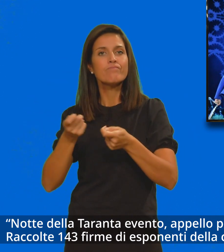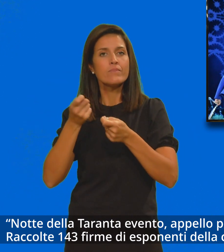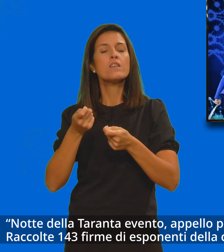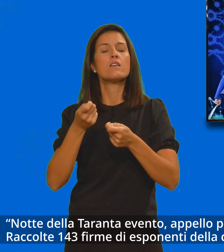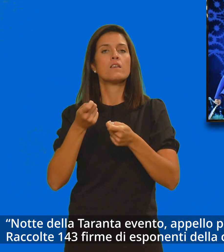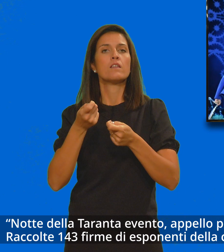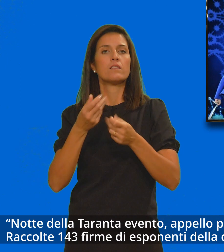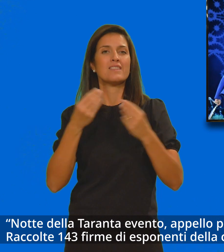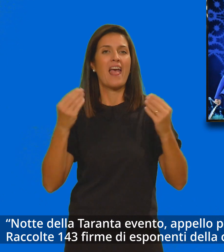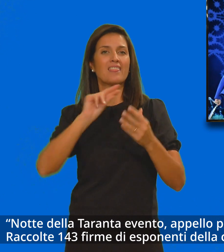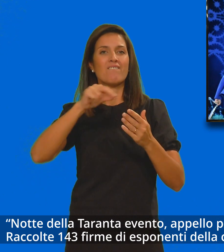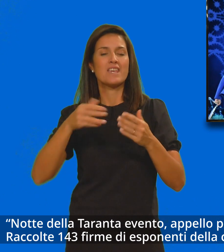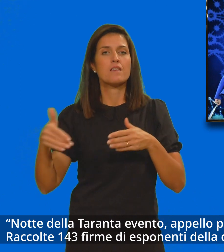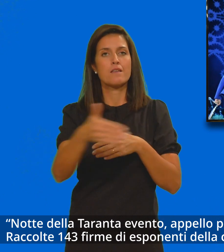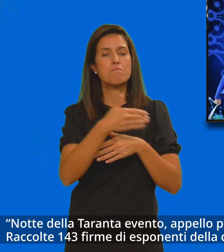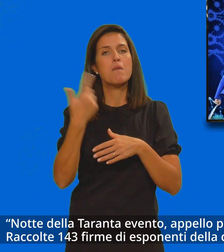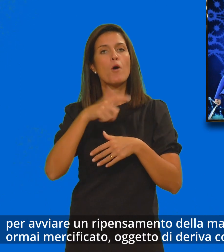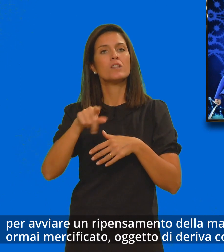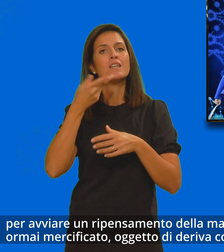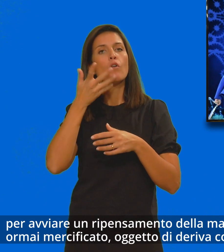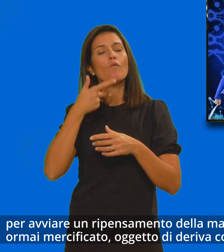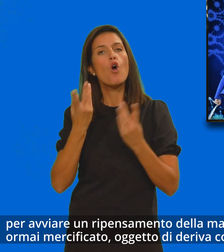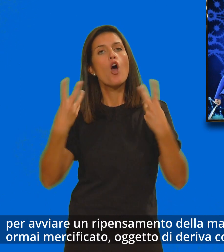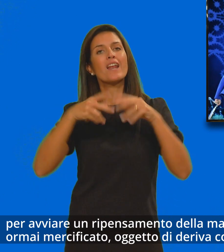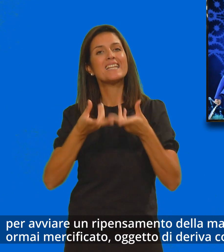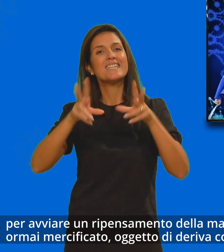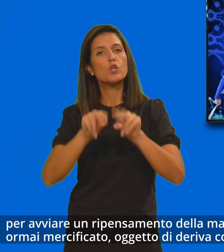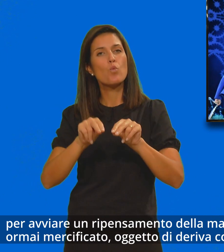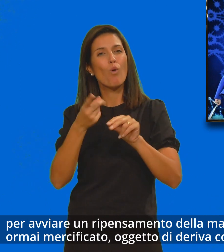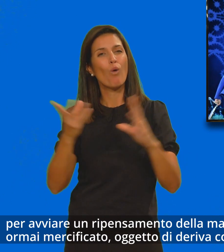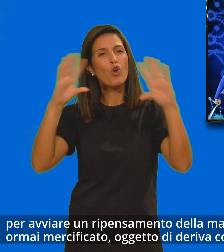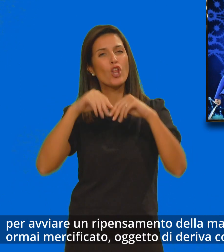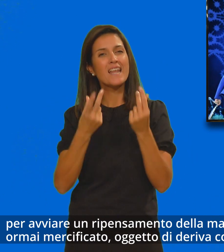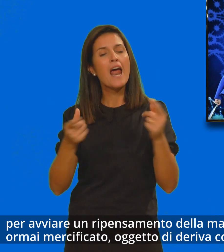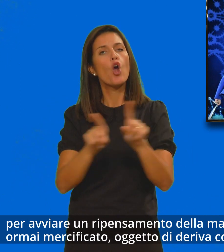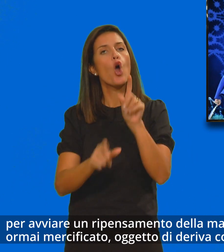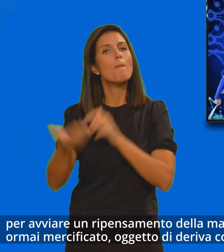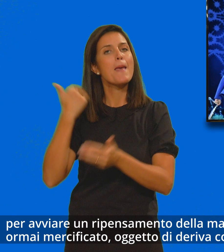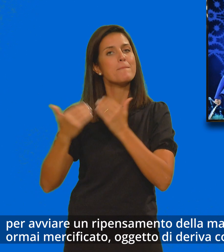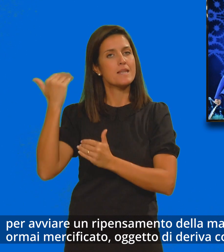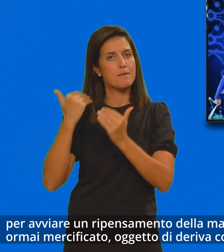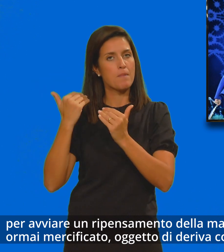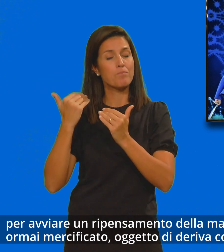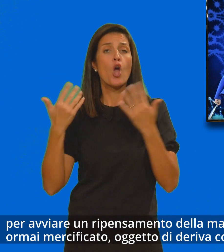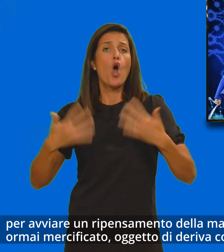della cultura e dello spettacolo per avviare un ripensamento della manifestazione evento ormai mercificato